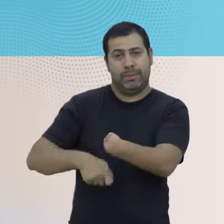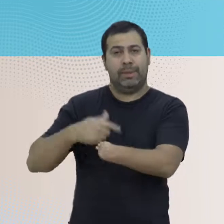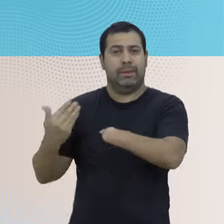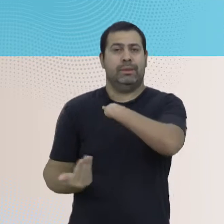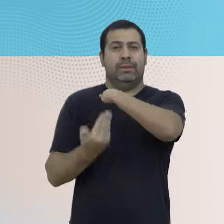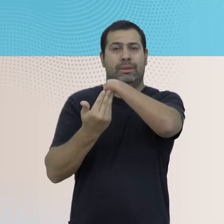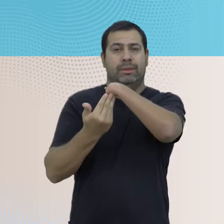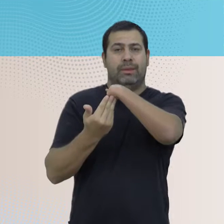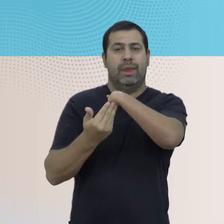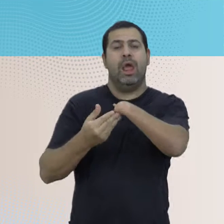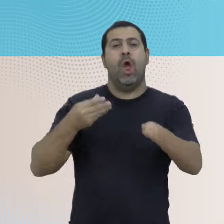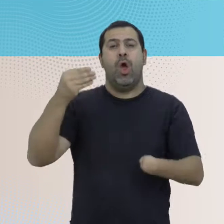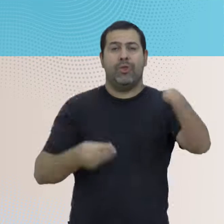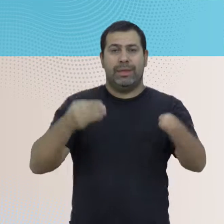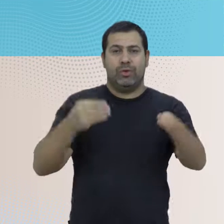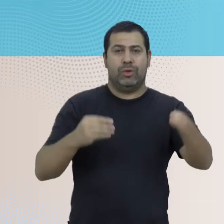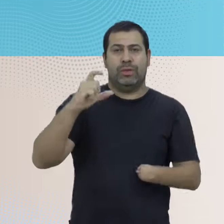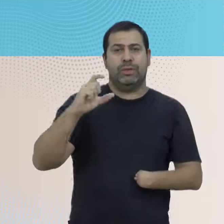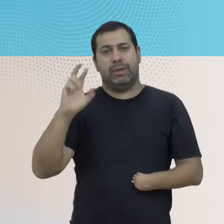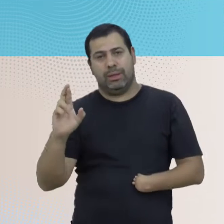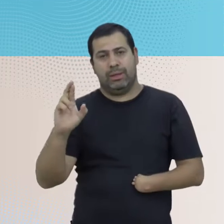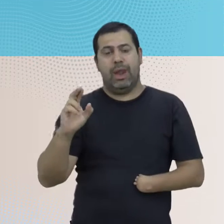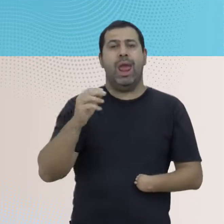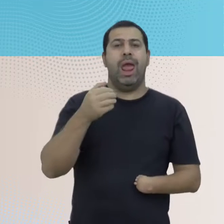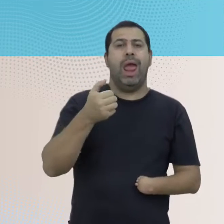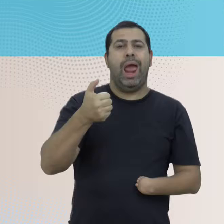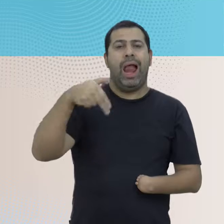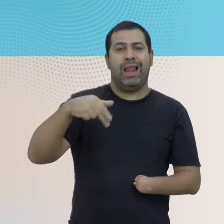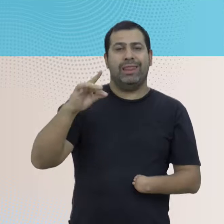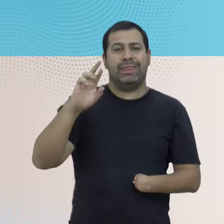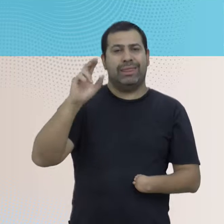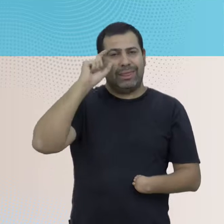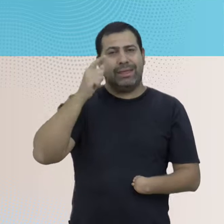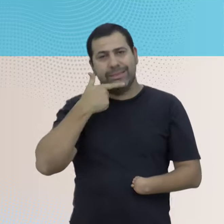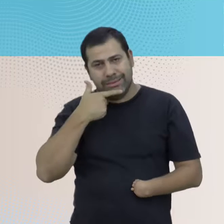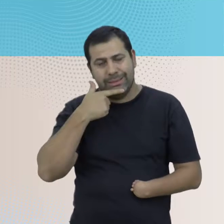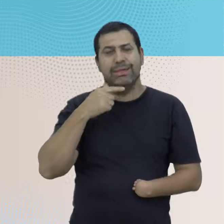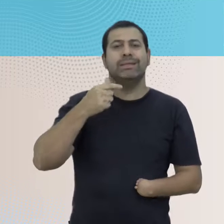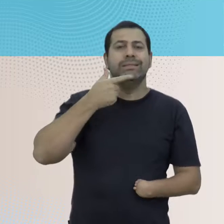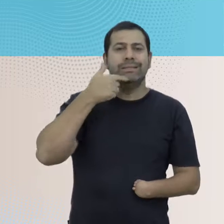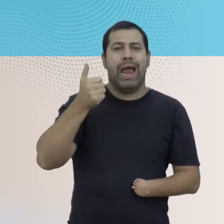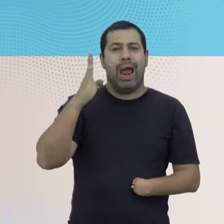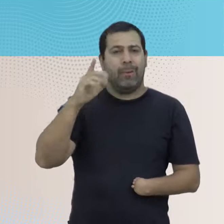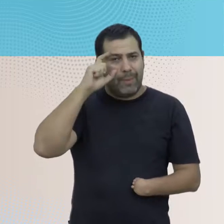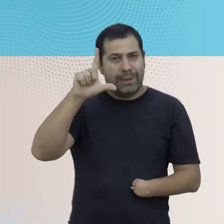Rector, contador, Andrés Sabela.